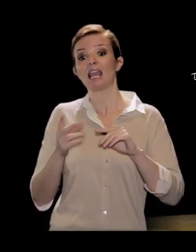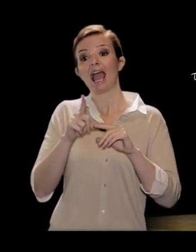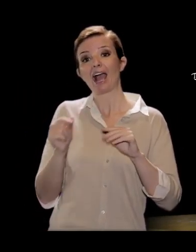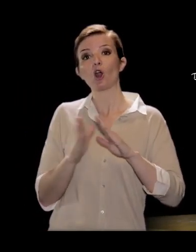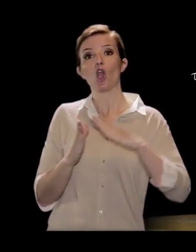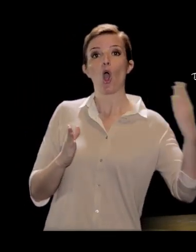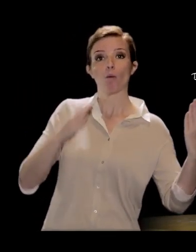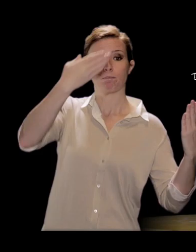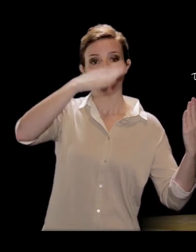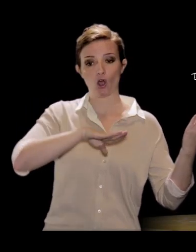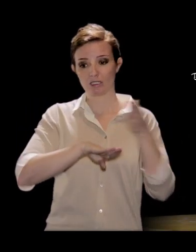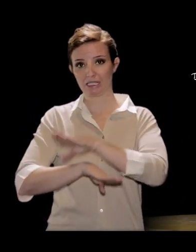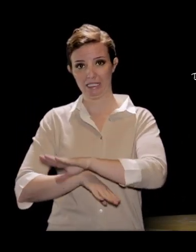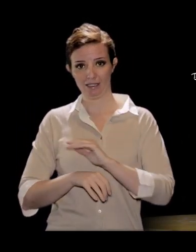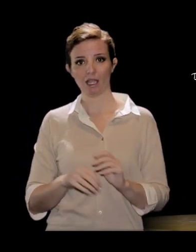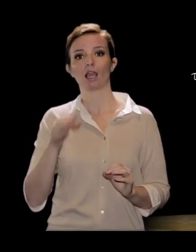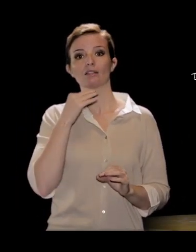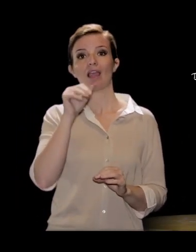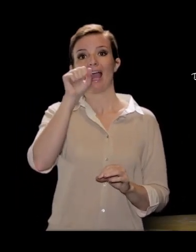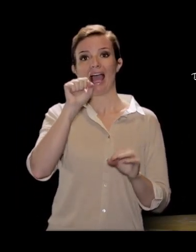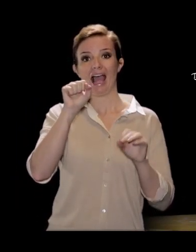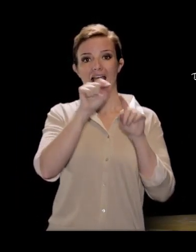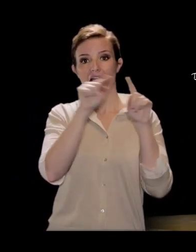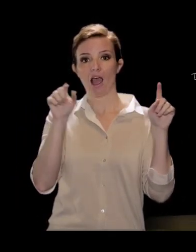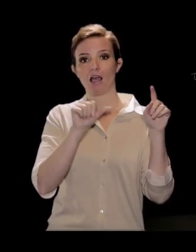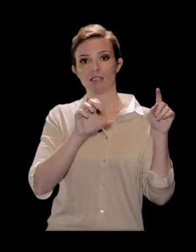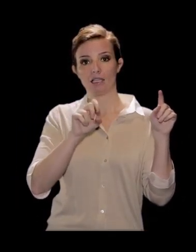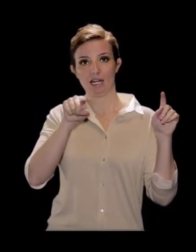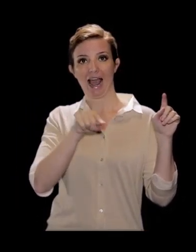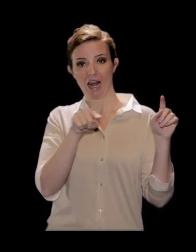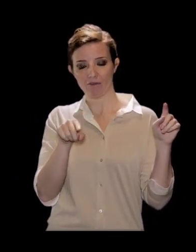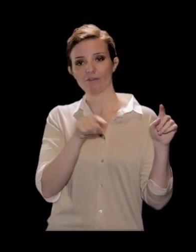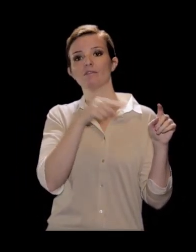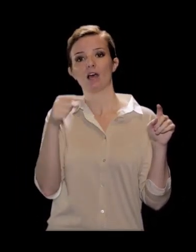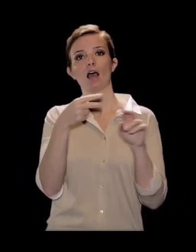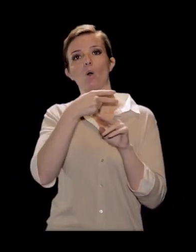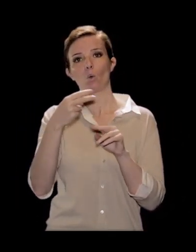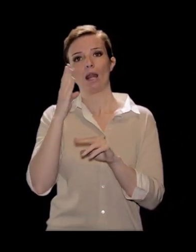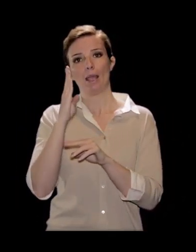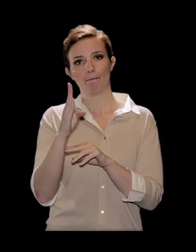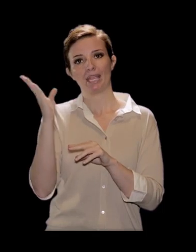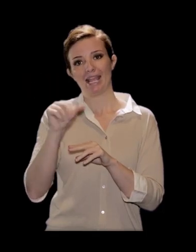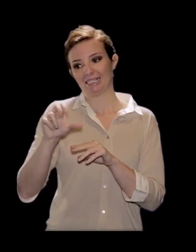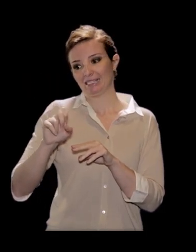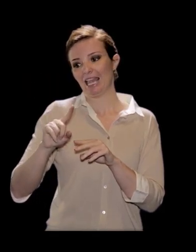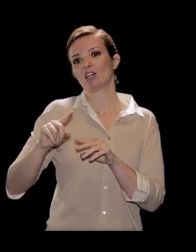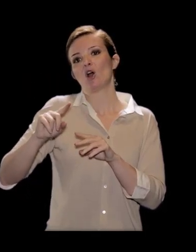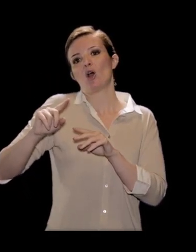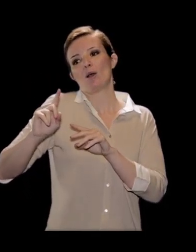A e il seno dell'angolo opposto sarà uguale al rapporto tra B e il seno del suo angolo opposto, che sarà uguale a C sul